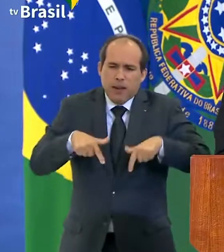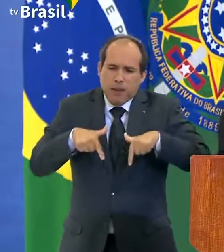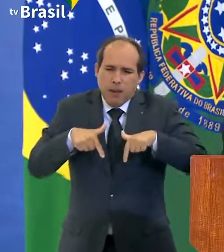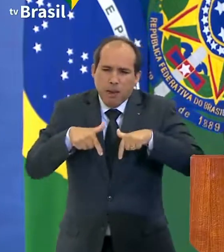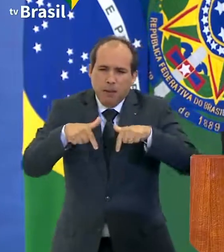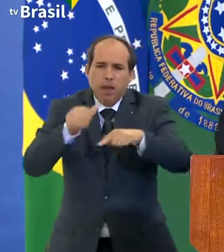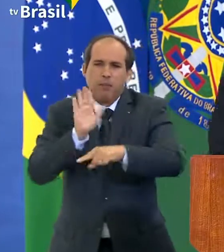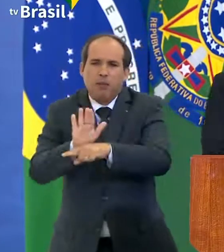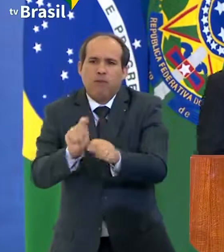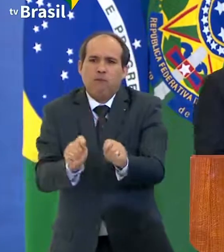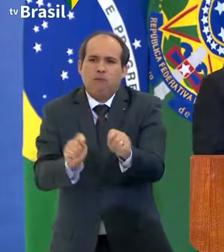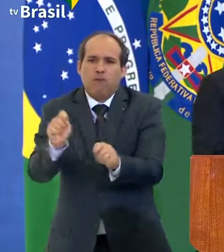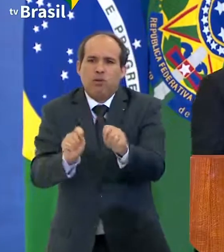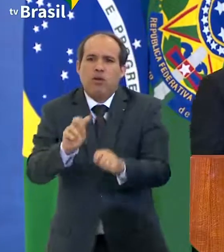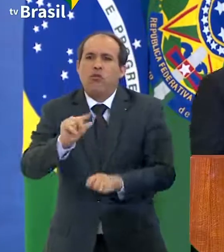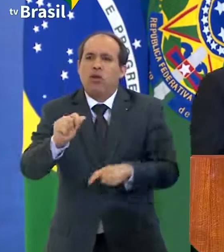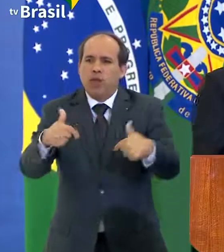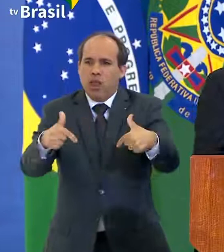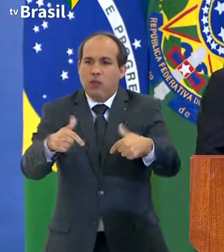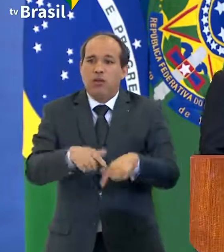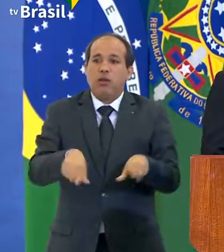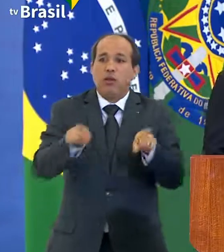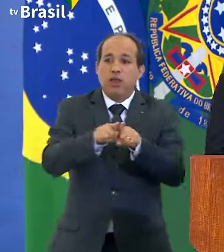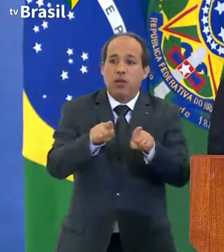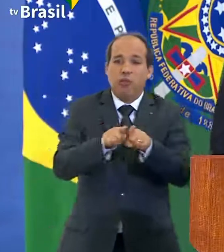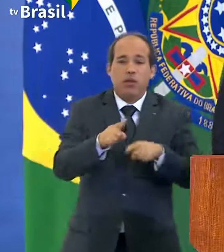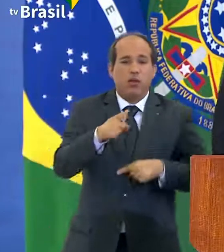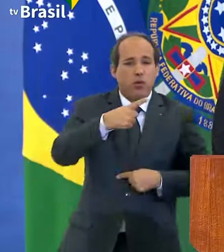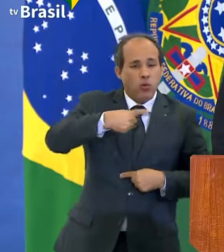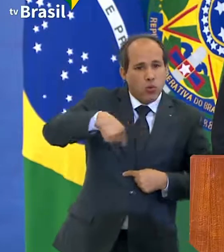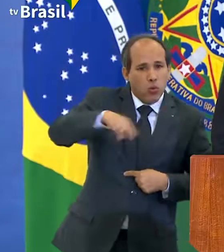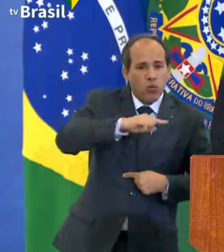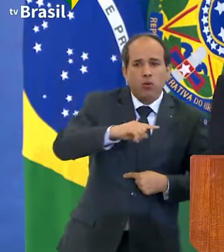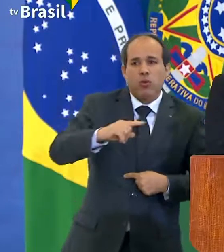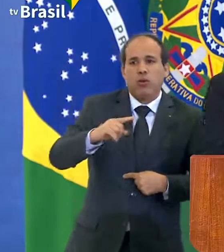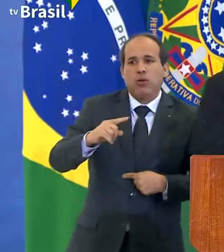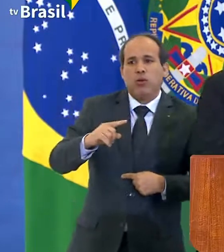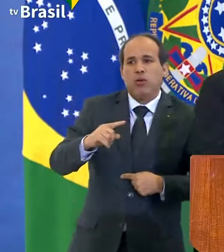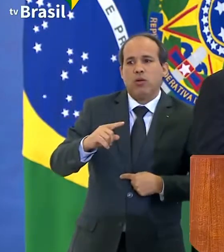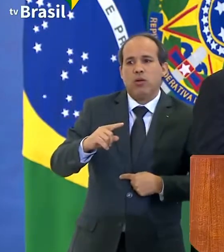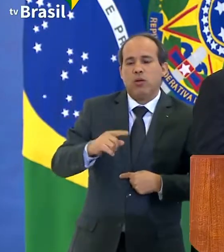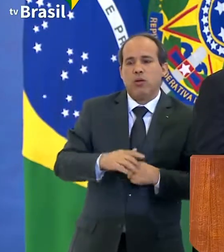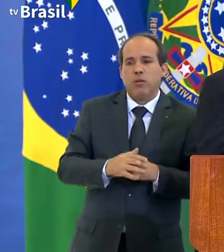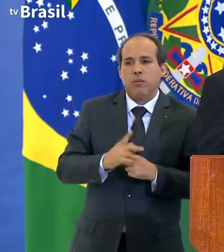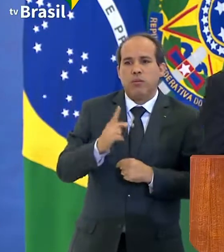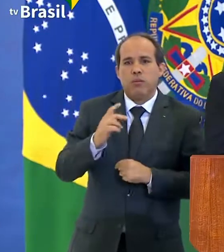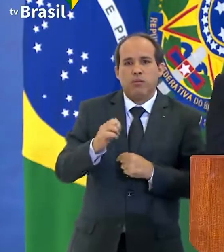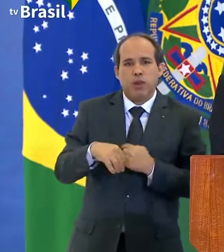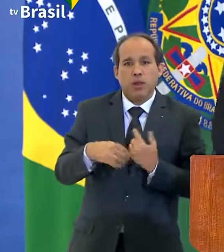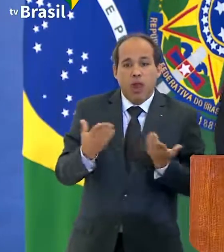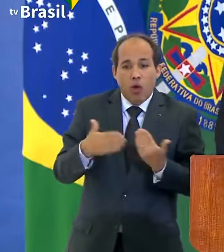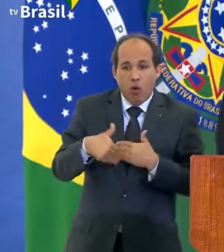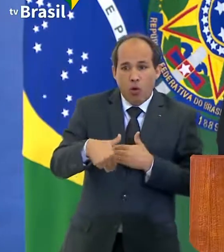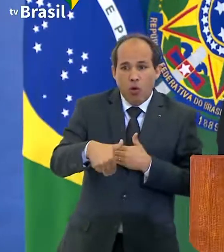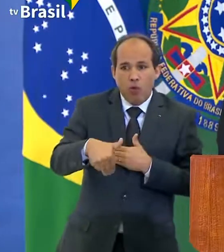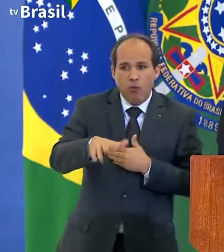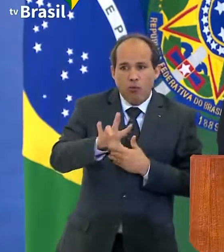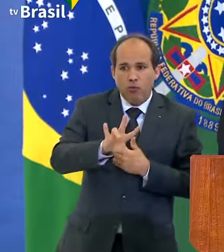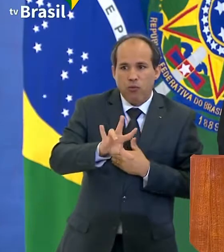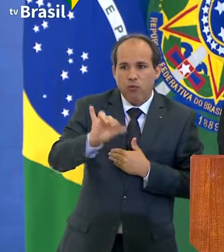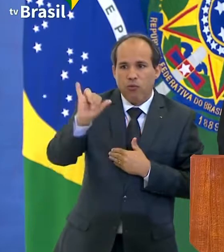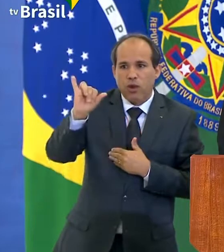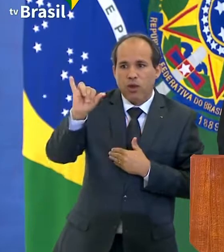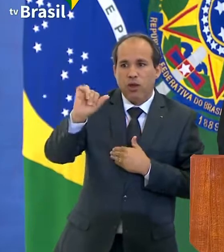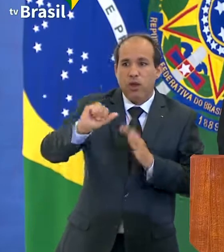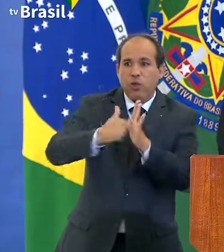Também, o nosso conhecido bem está em vias de entrar em campo pela